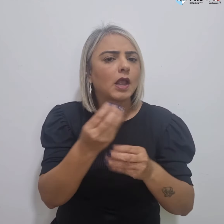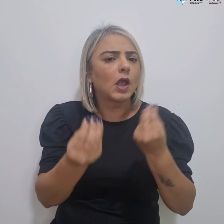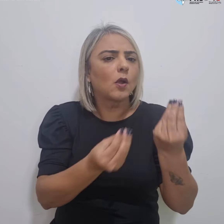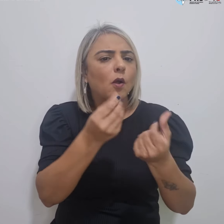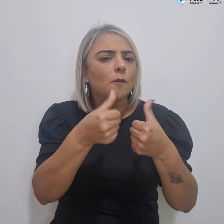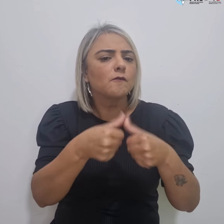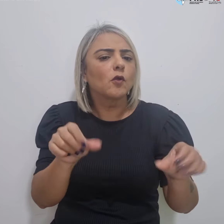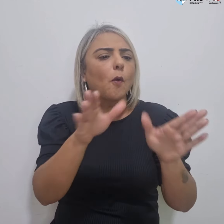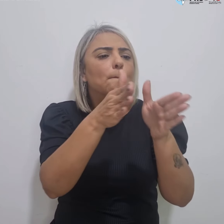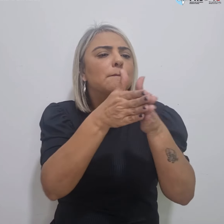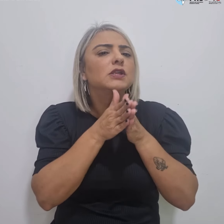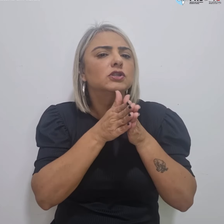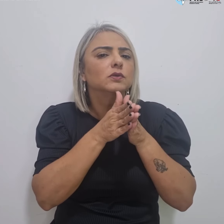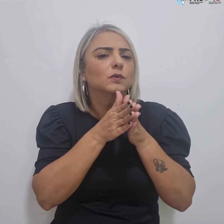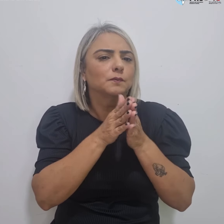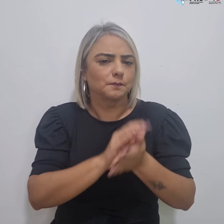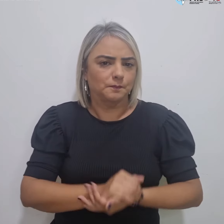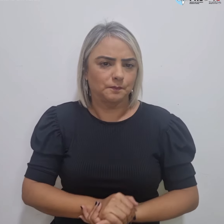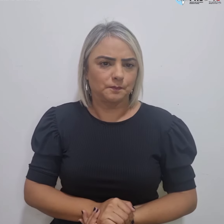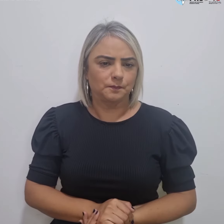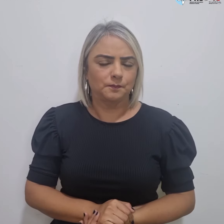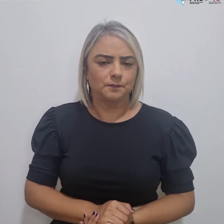solicitação. E aí E aí E aí